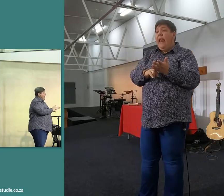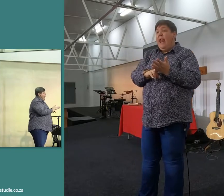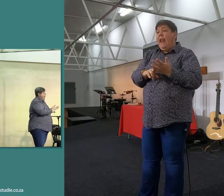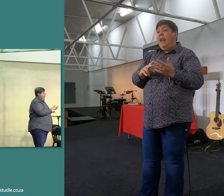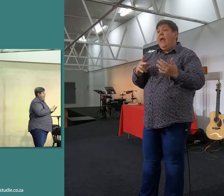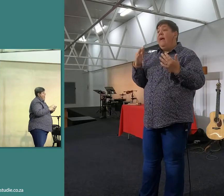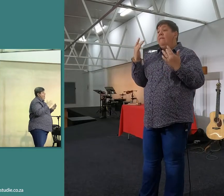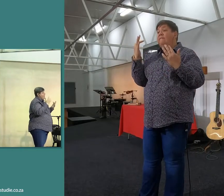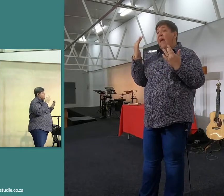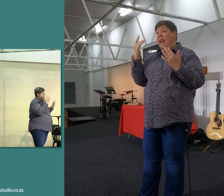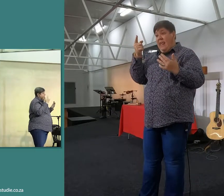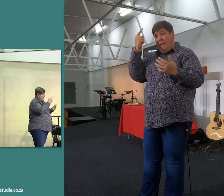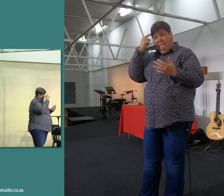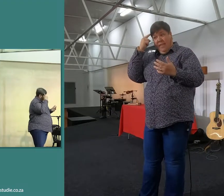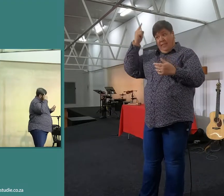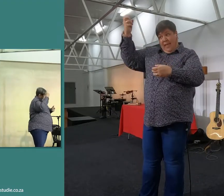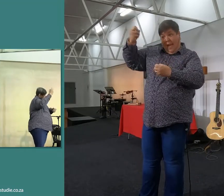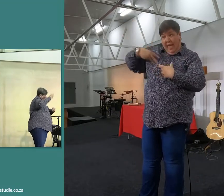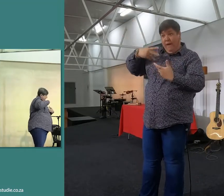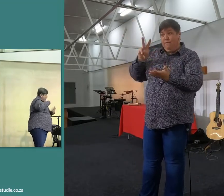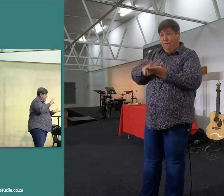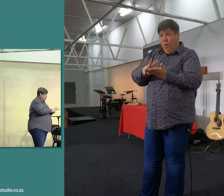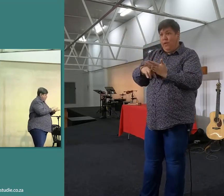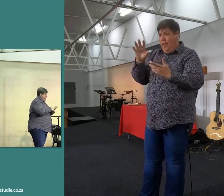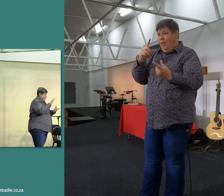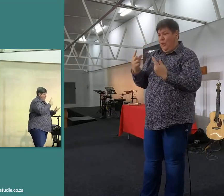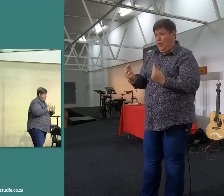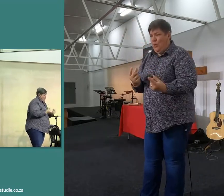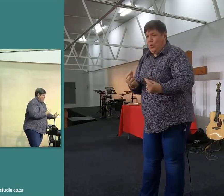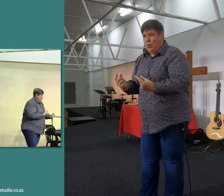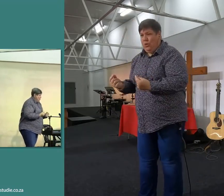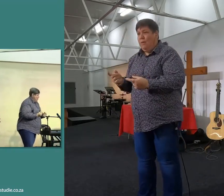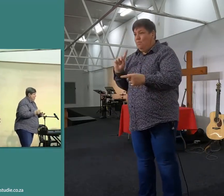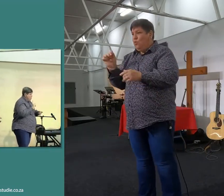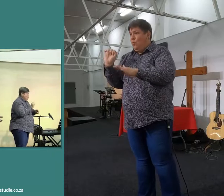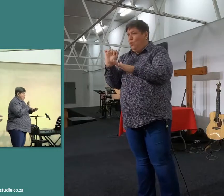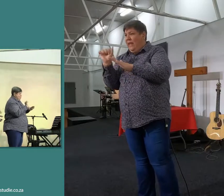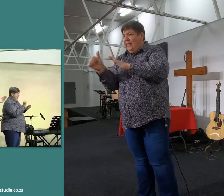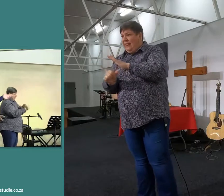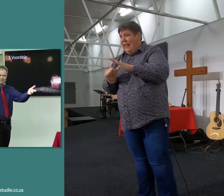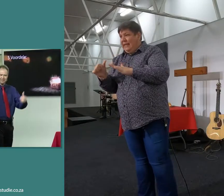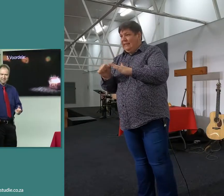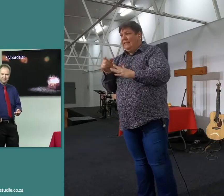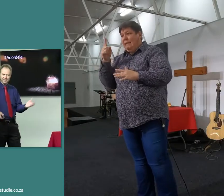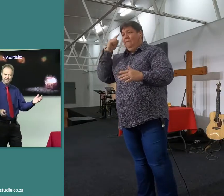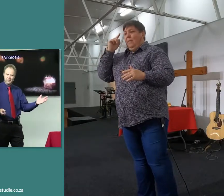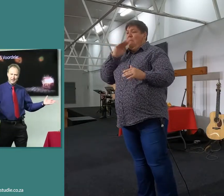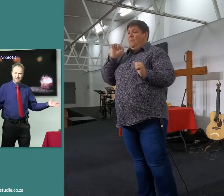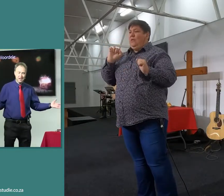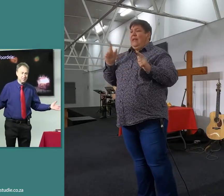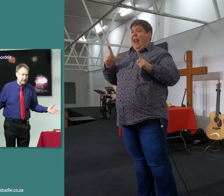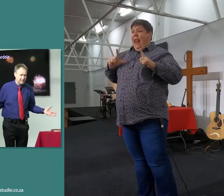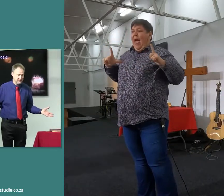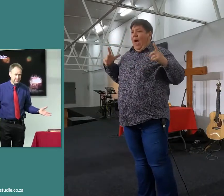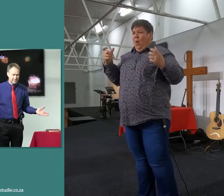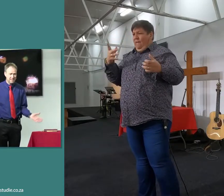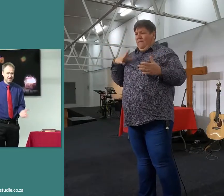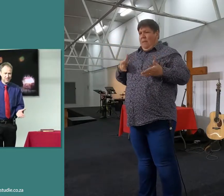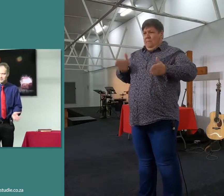om my te doen, stem jylle saam, want as jy verstaan, hoekom jy jou ding moet doen, hoekom jy jou elkaar moet dien, dan is het makkeliker om jou elkaar te gaan dien, so weet jy, ek wil nie langs die pad gaan staan nie, dit is nie aangenaam nie,